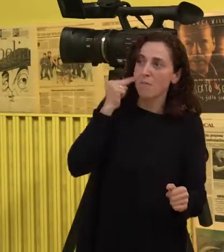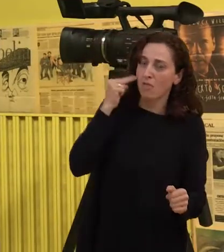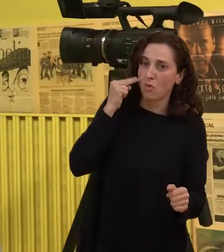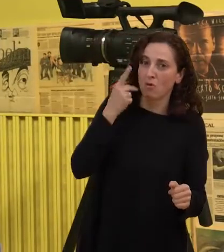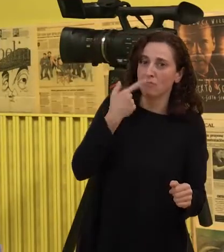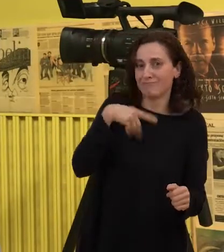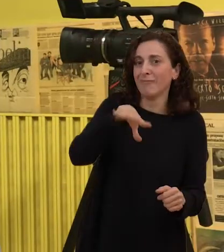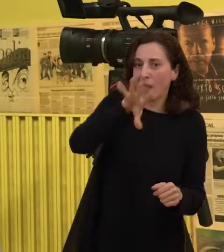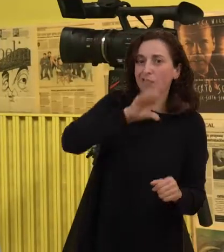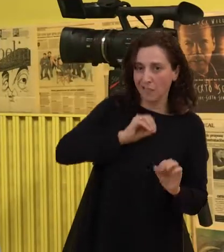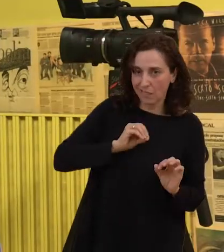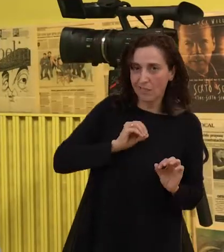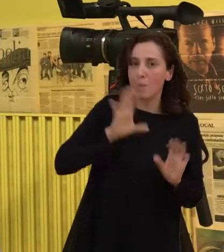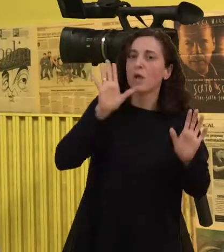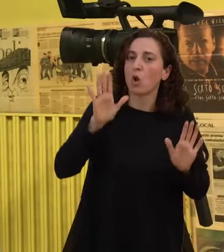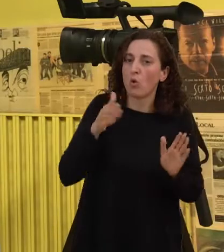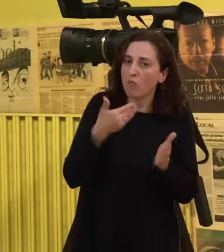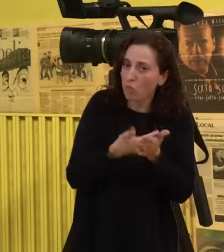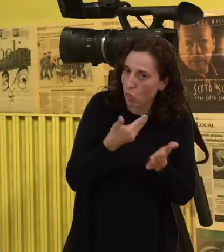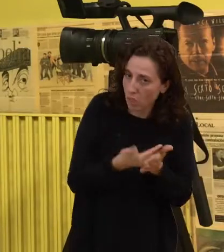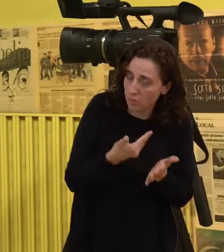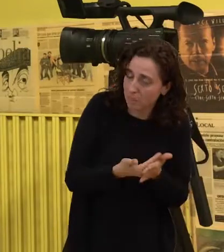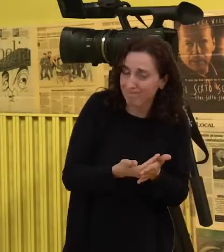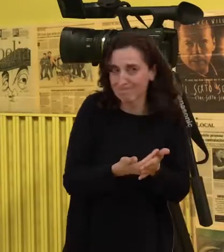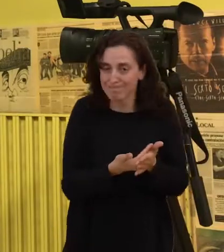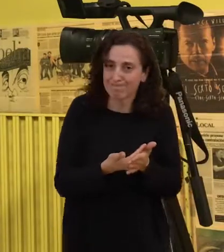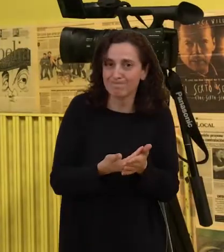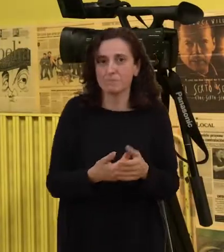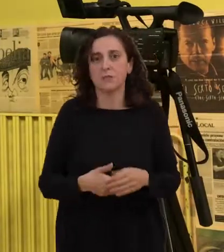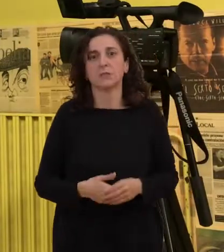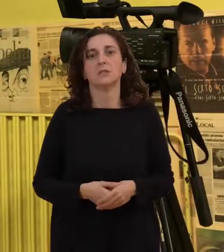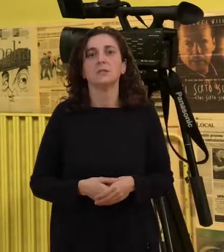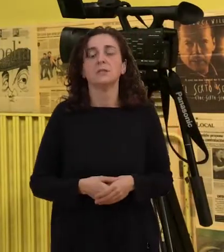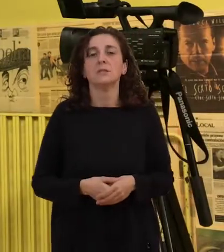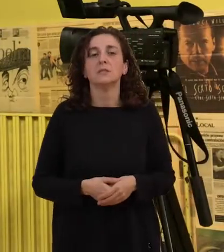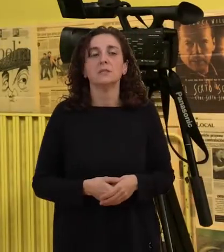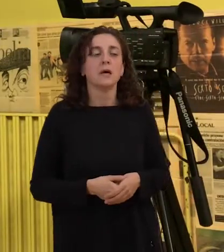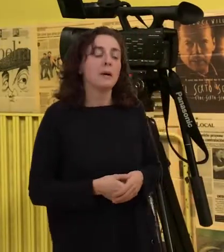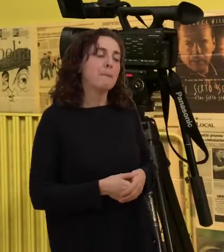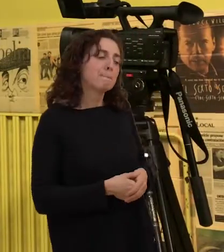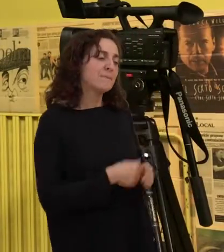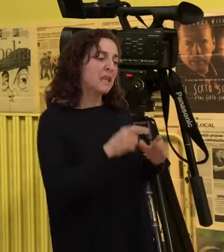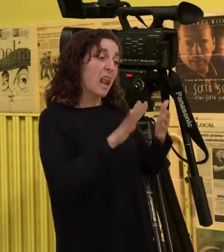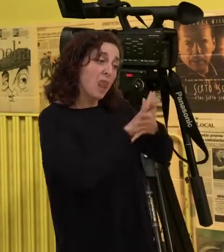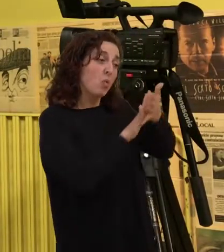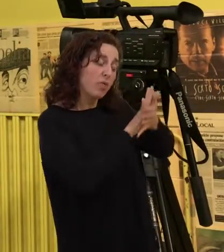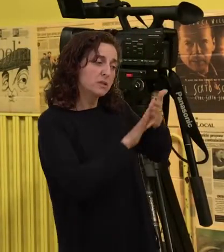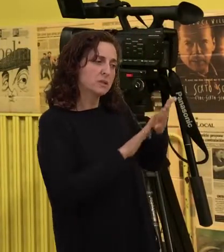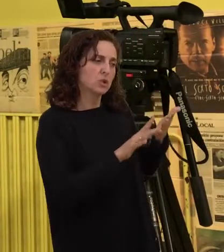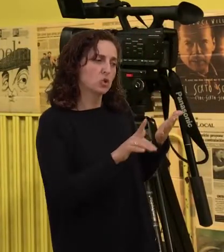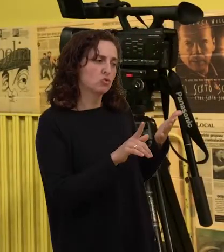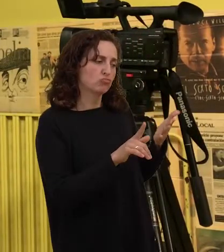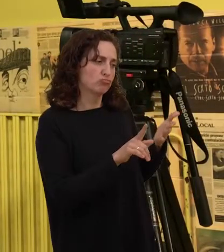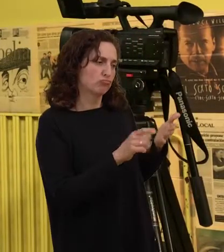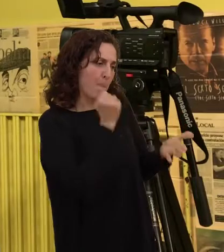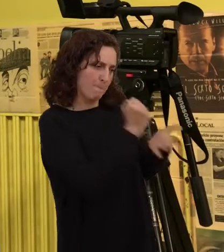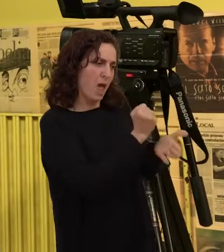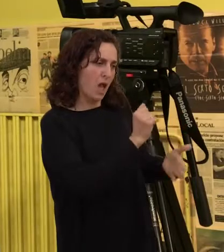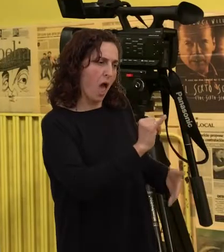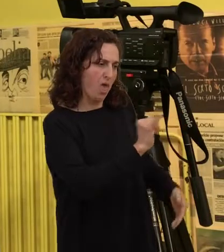aunque non fundado non moi fundado personalmente a lengua de signos segue sendo unha marca de identidade da